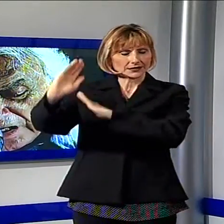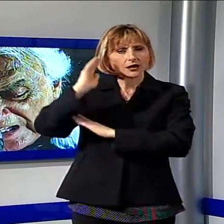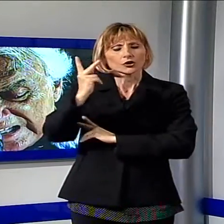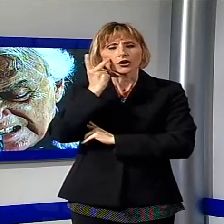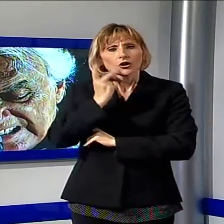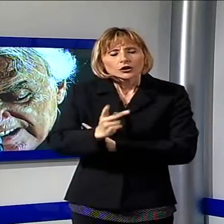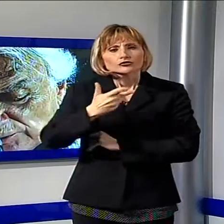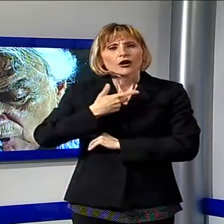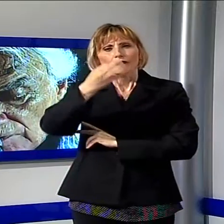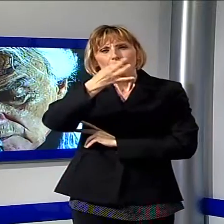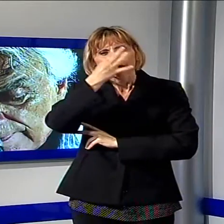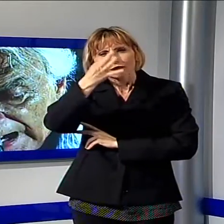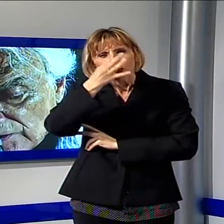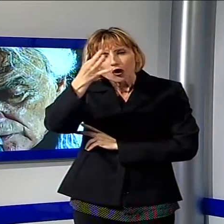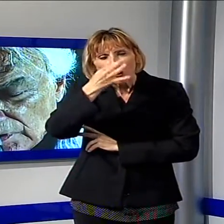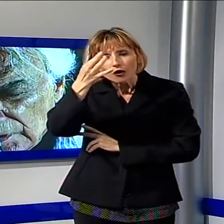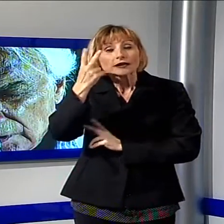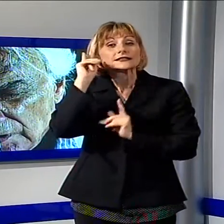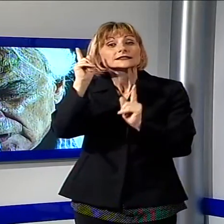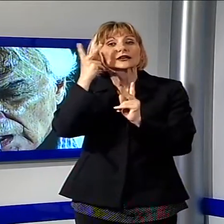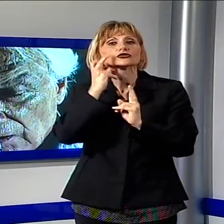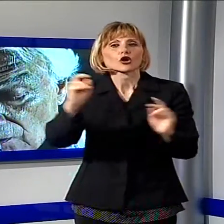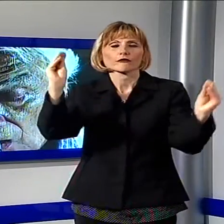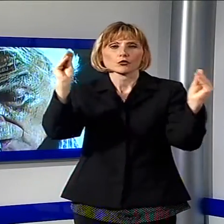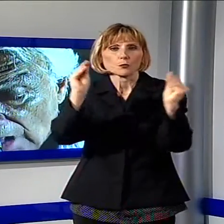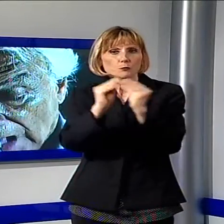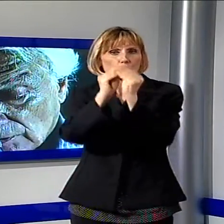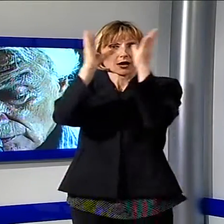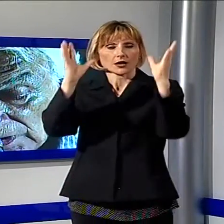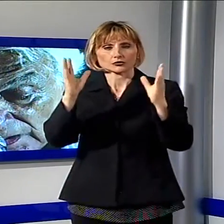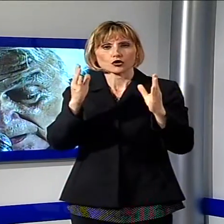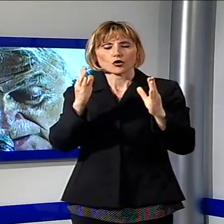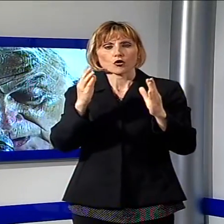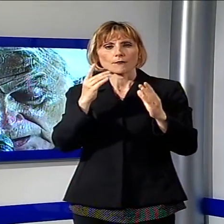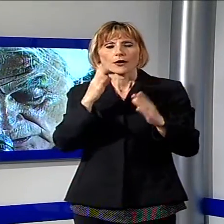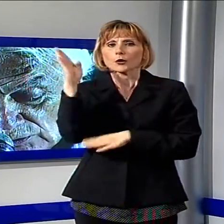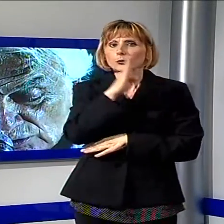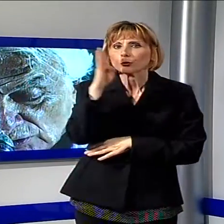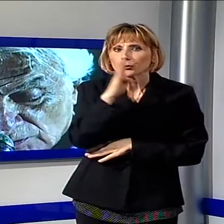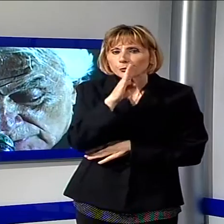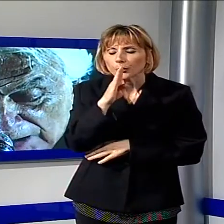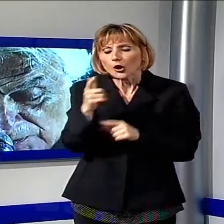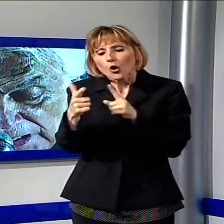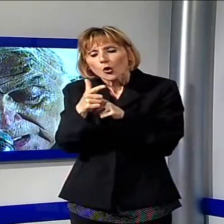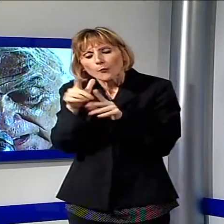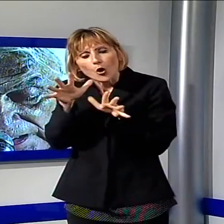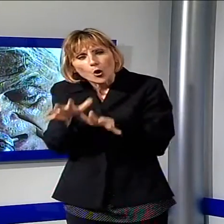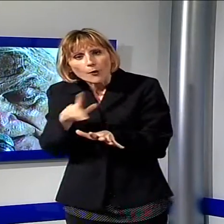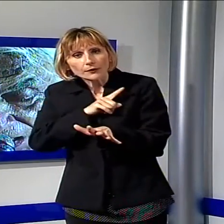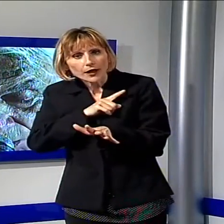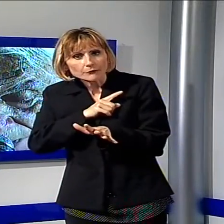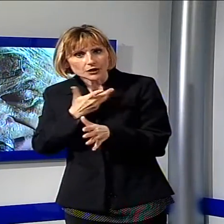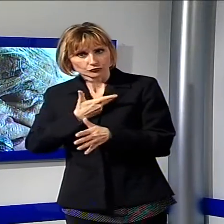fiore, se io trovi un bacio che non ho dato nel mio cantuccio d'ombra rumita,